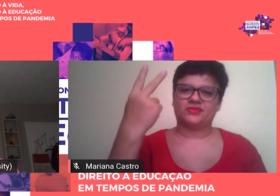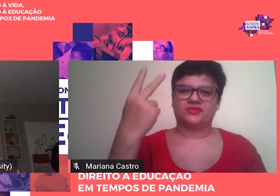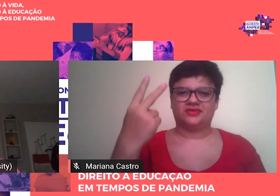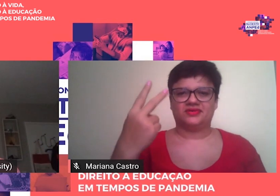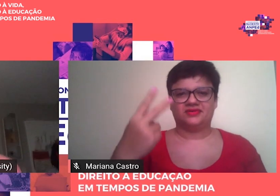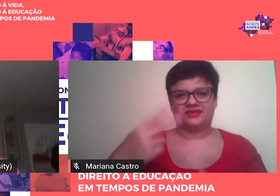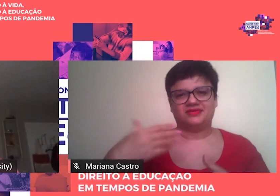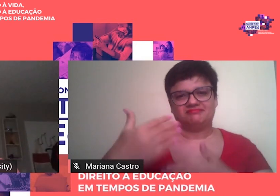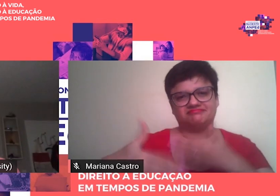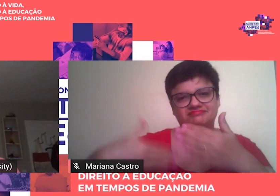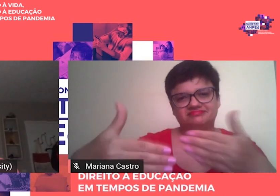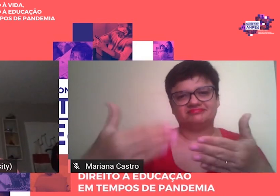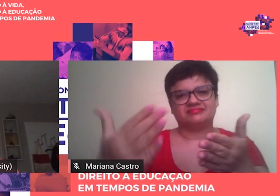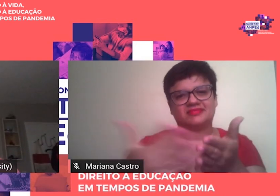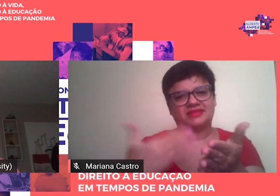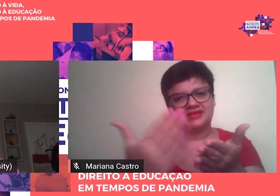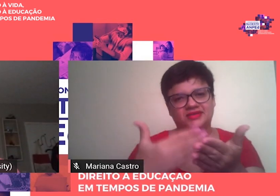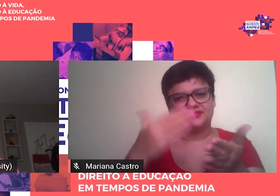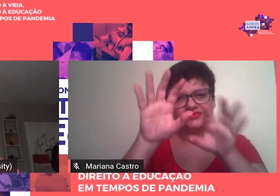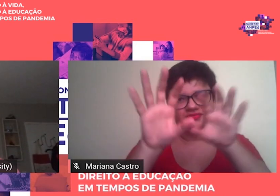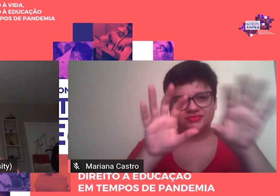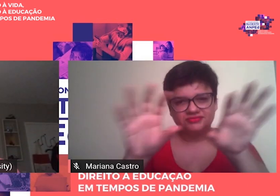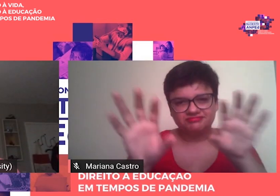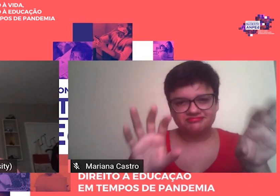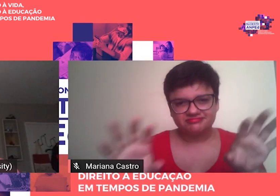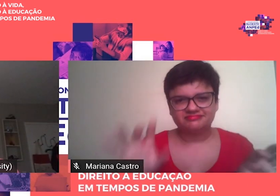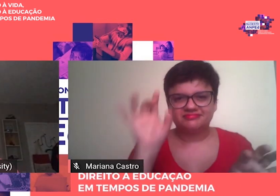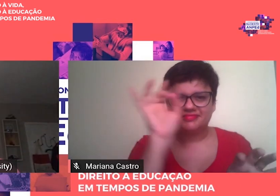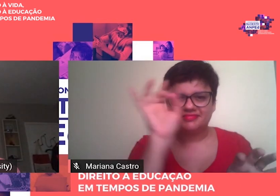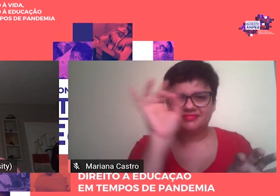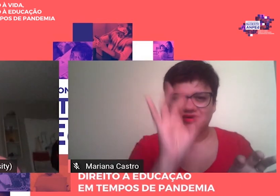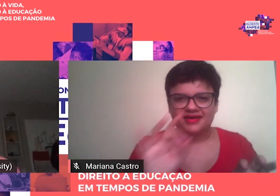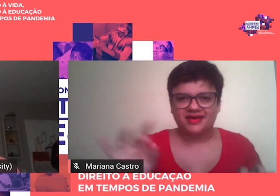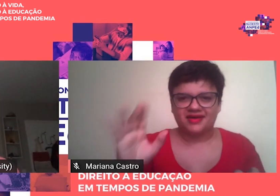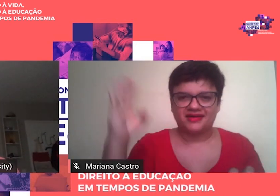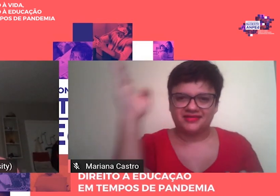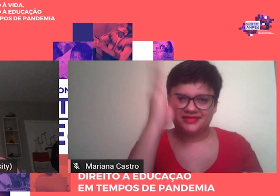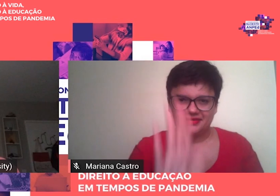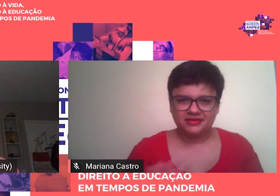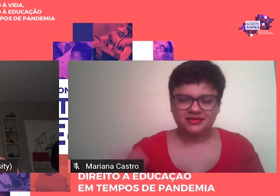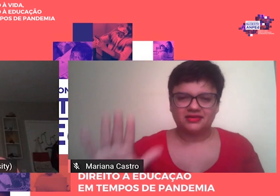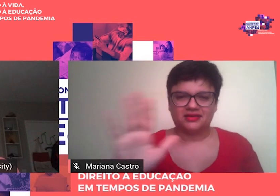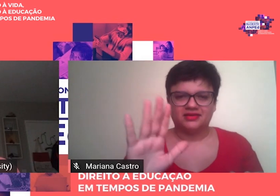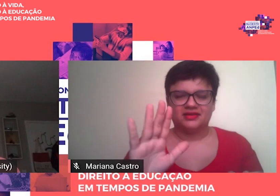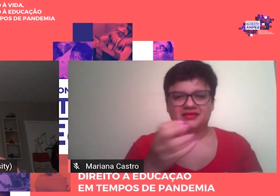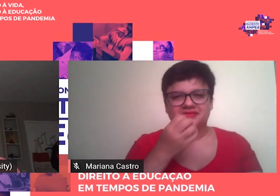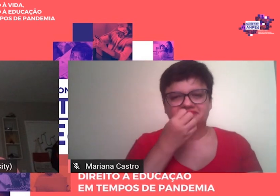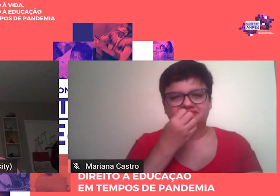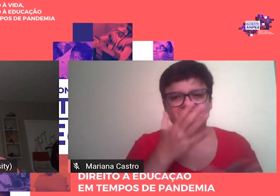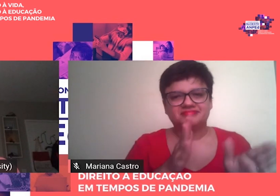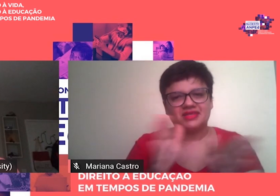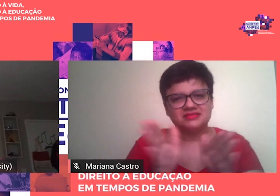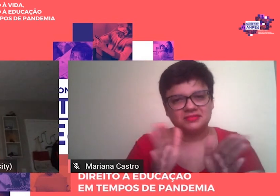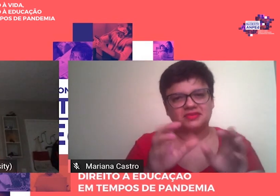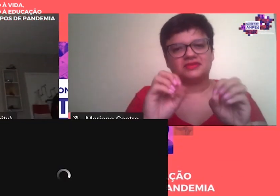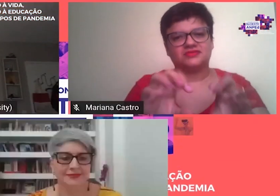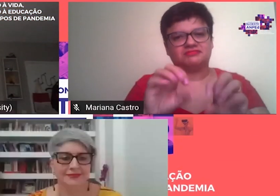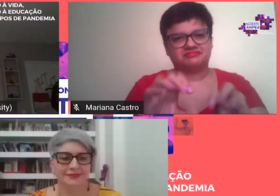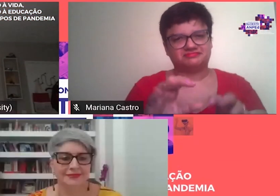na região e o acesso às pesquisas em educação. Muito obrigado.